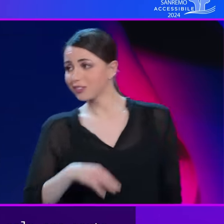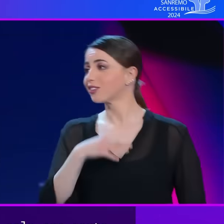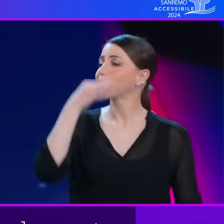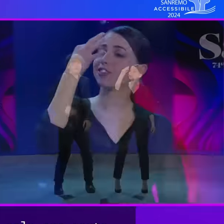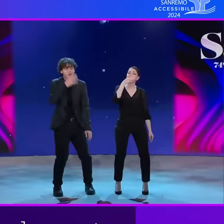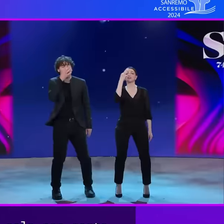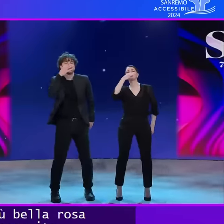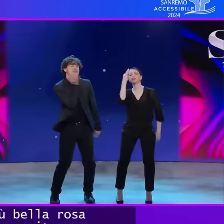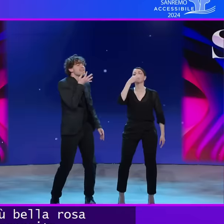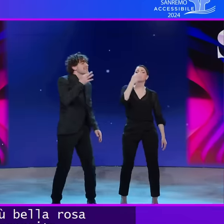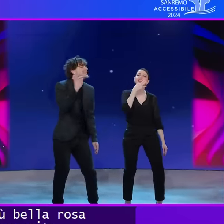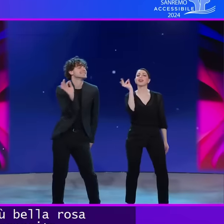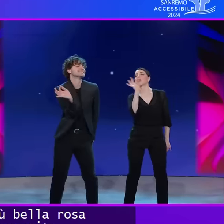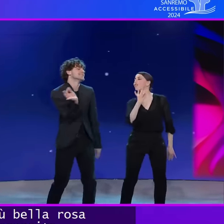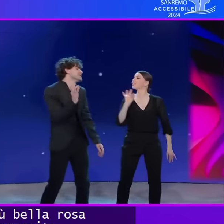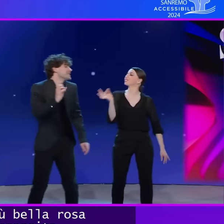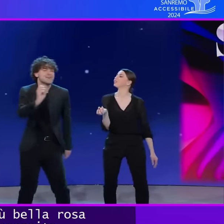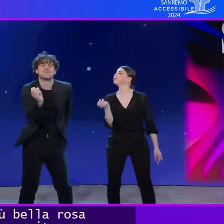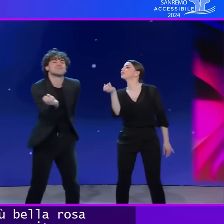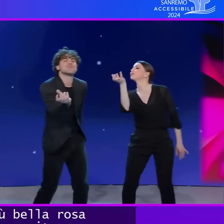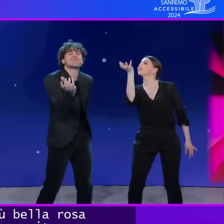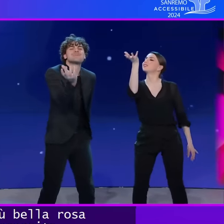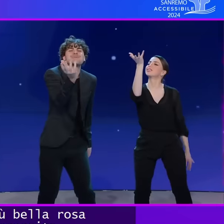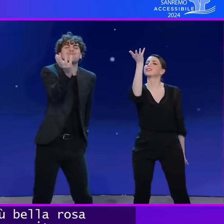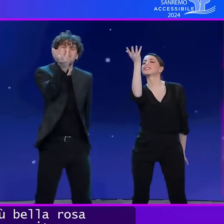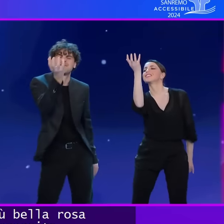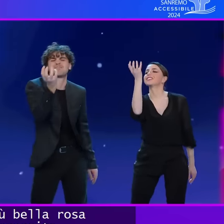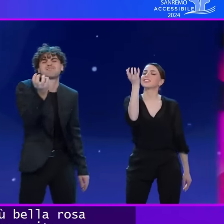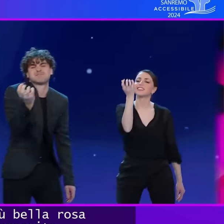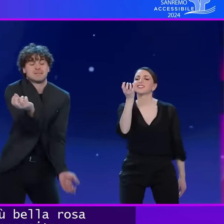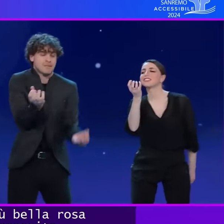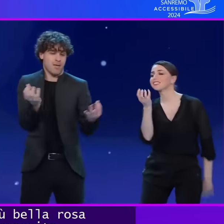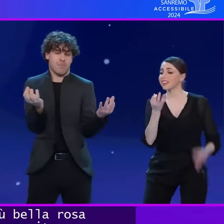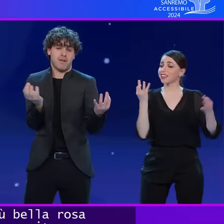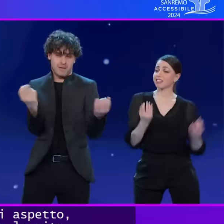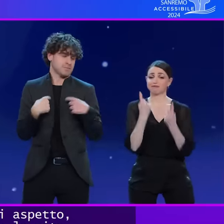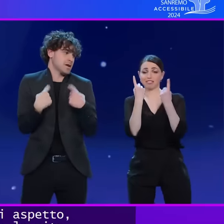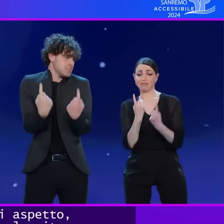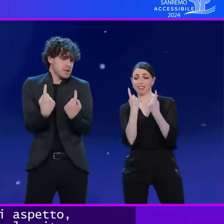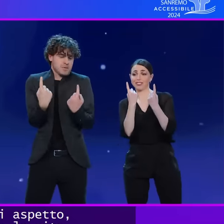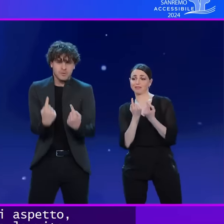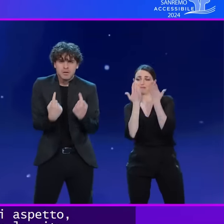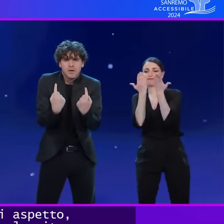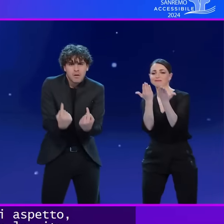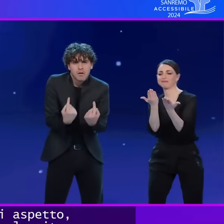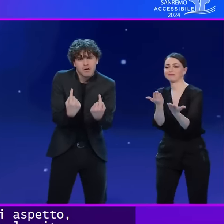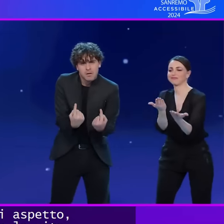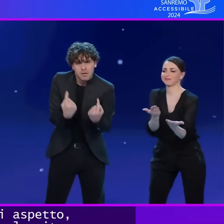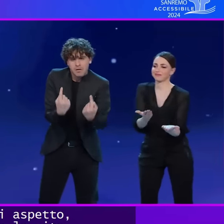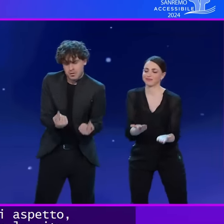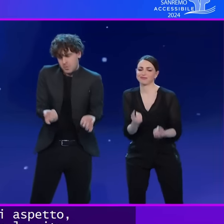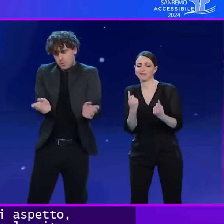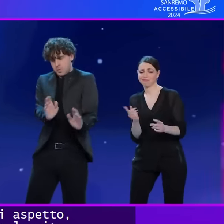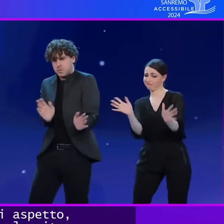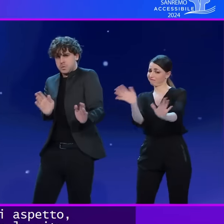la più bella rosa diventa passita va bene ti aspetto ma non tutta